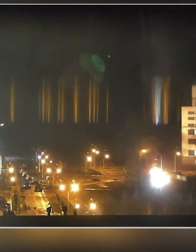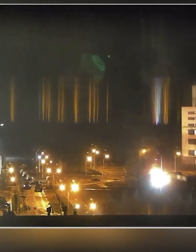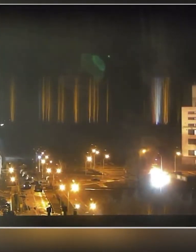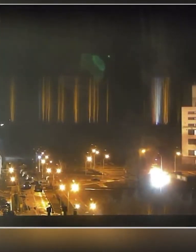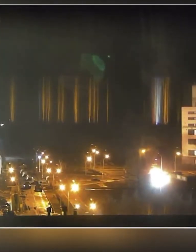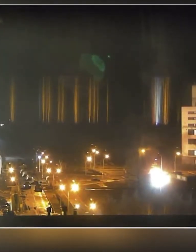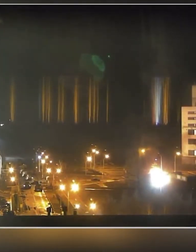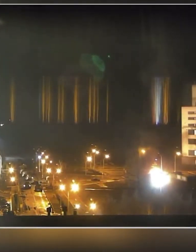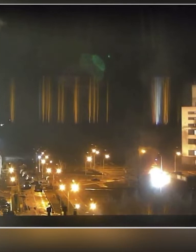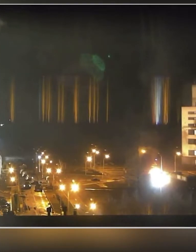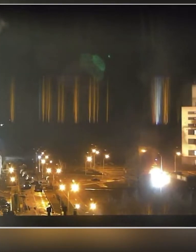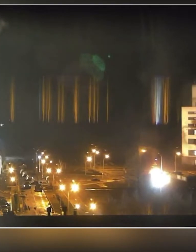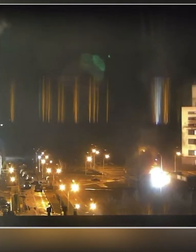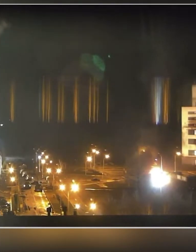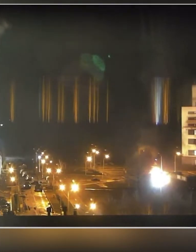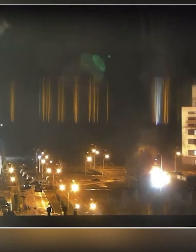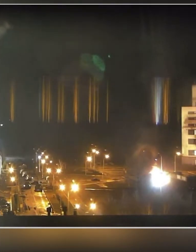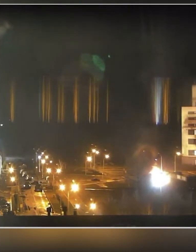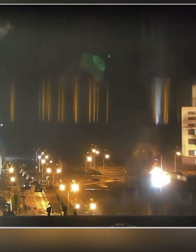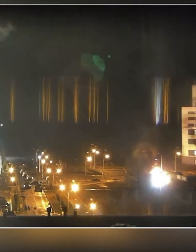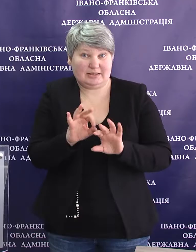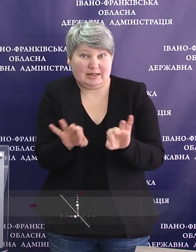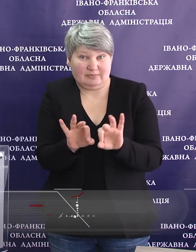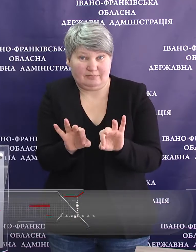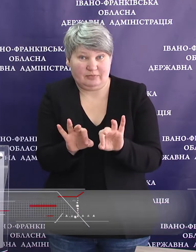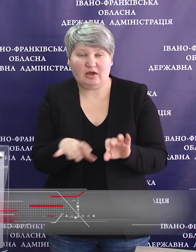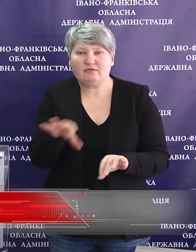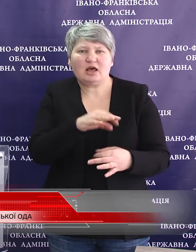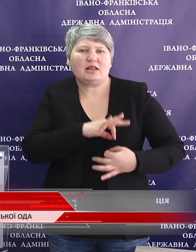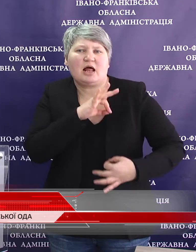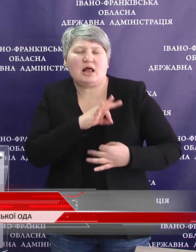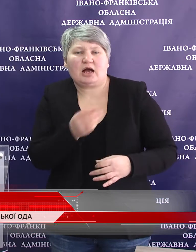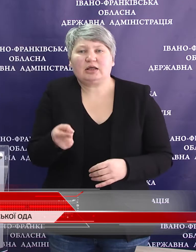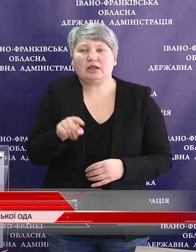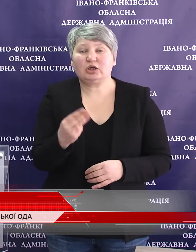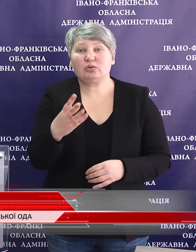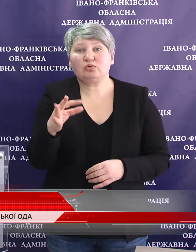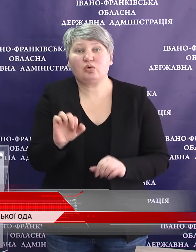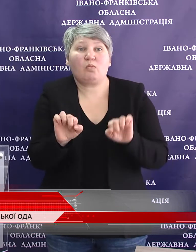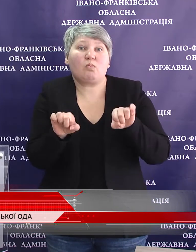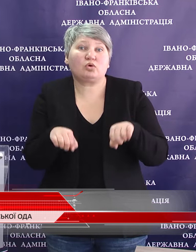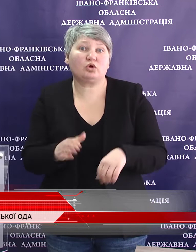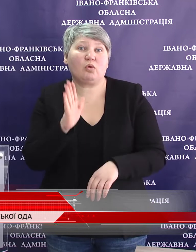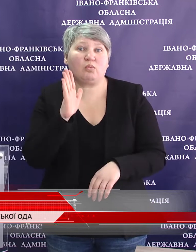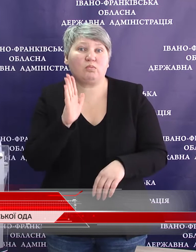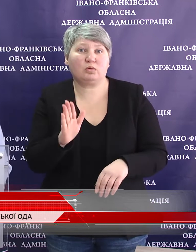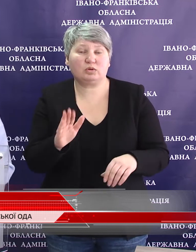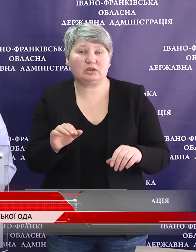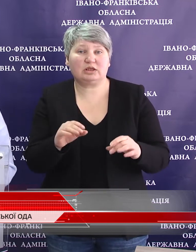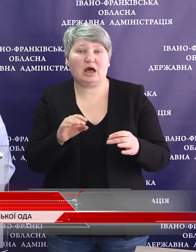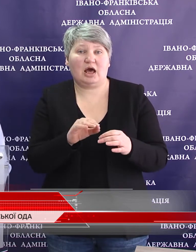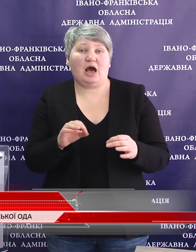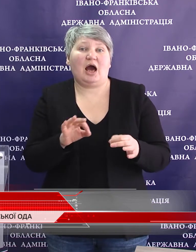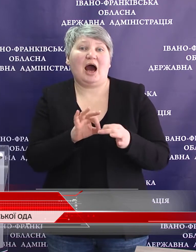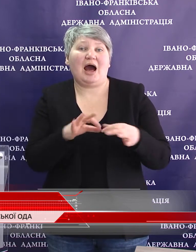для профілактики, та медики просять цього не робити. Всі ми не лякані є тим, що, можливо, буде викид на атомній